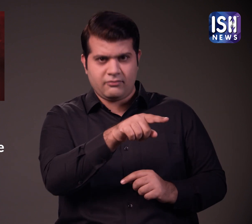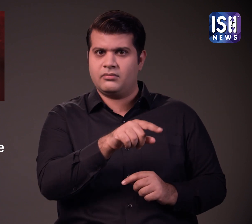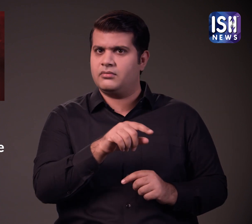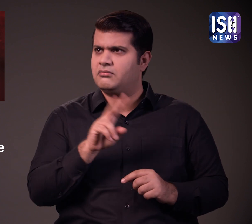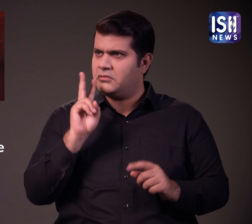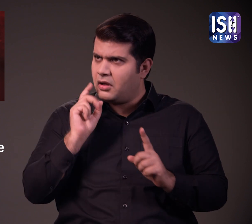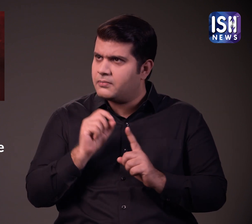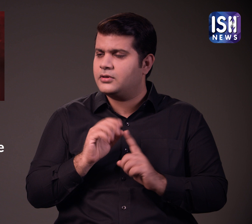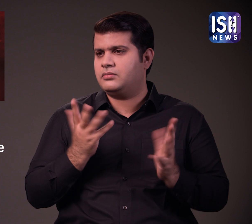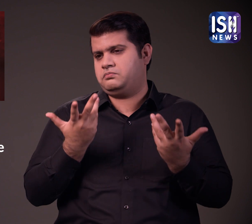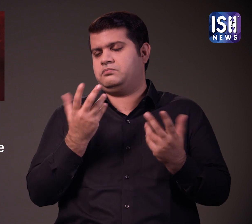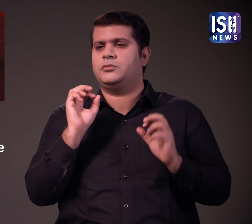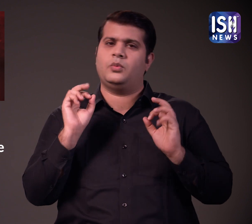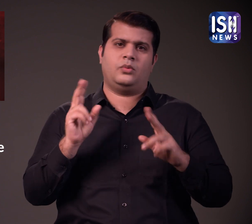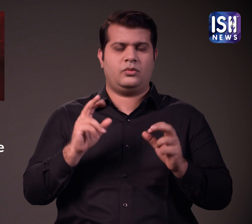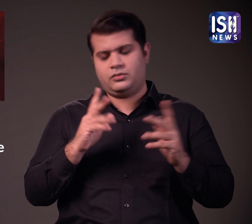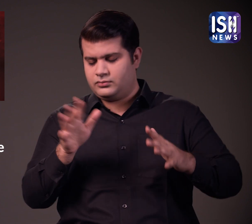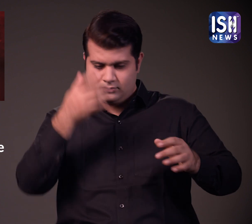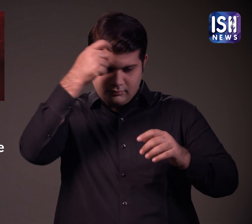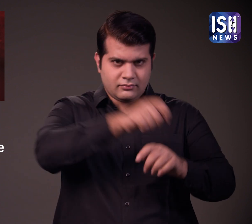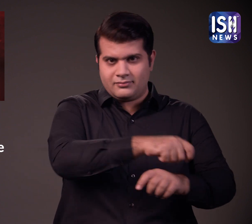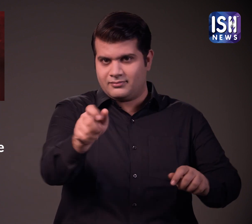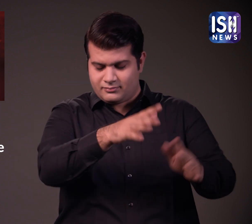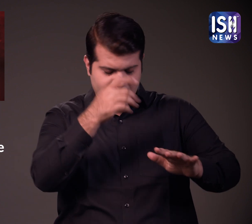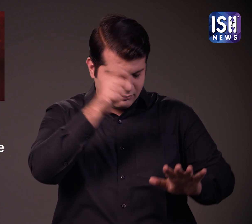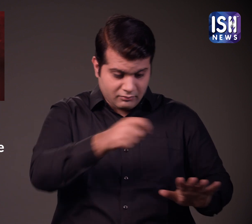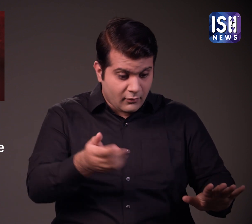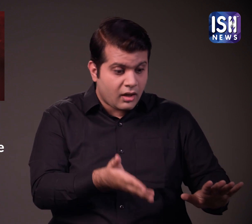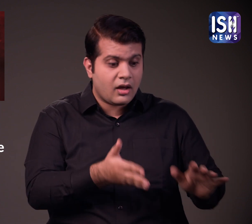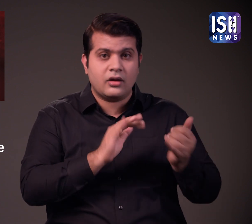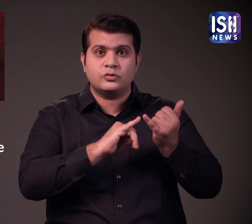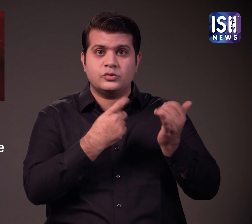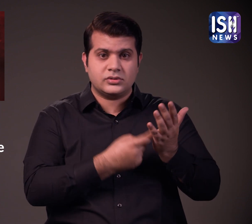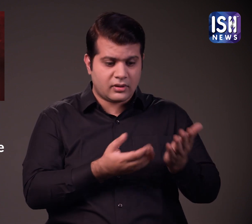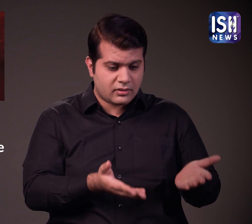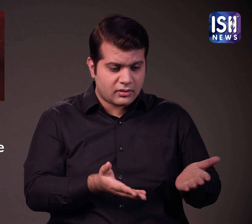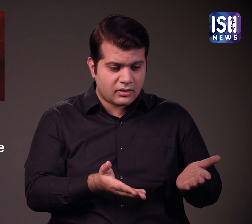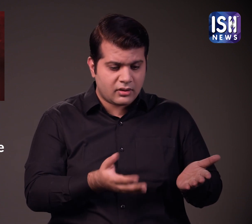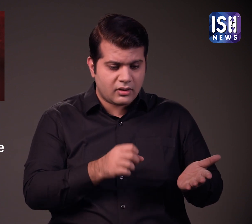जब उन्होंने कपड़ा हटाया तो पाया किशब शुशान सिंग राजपुत का था वे चौक गए